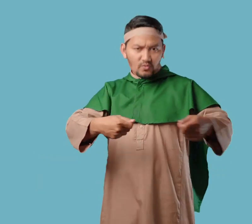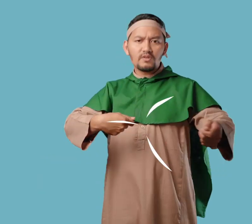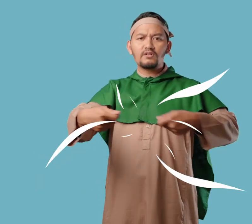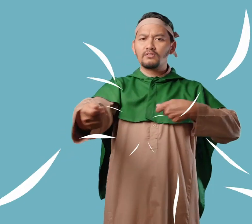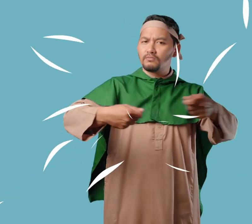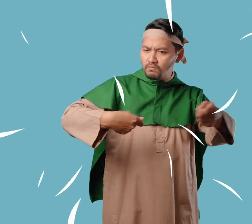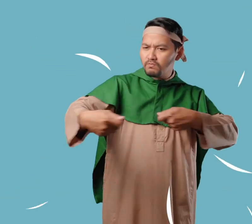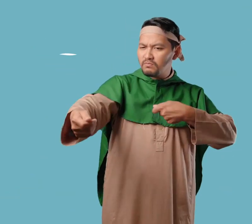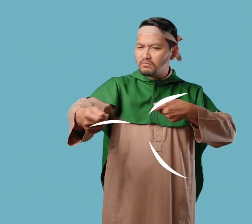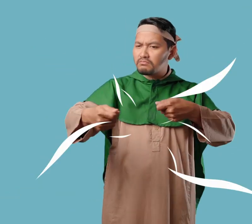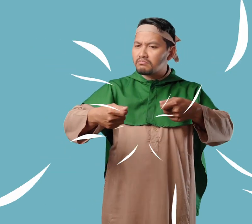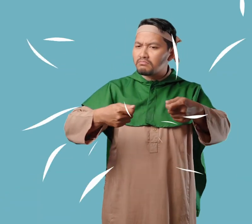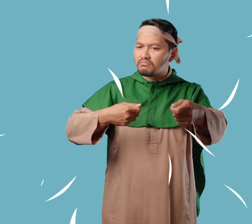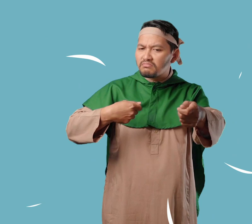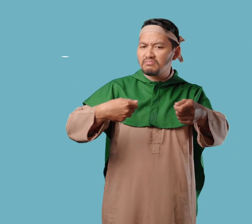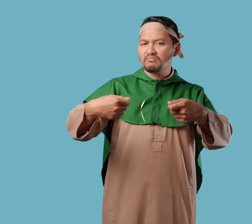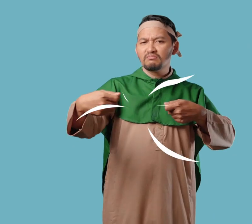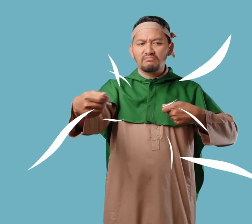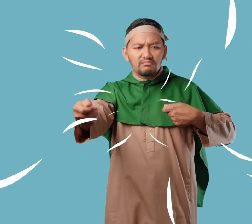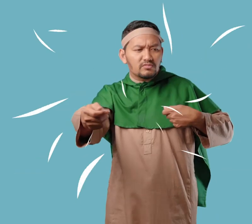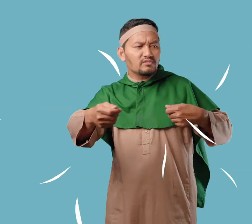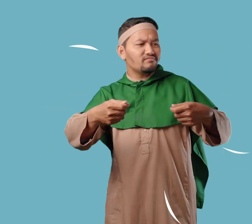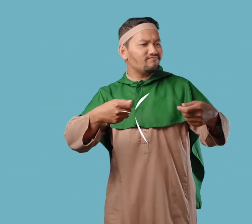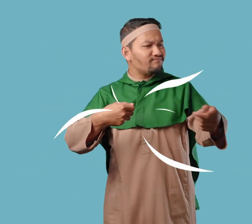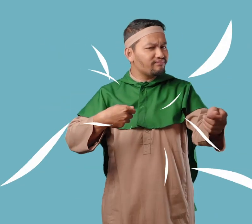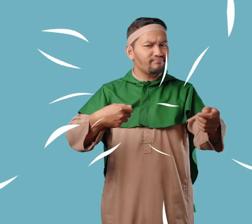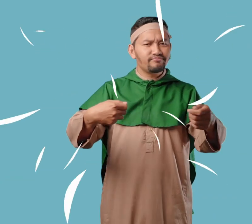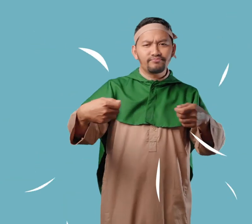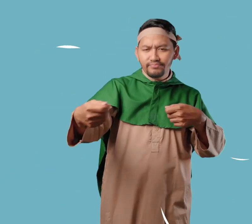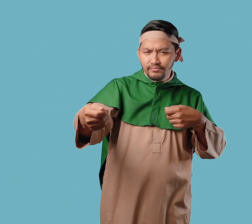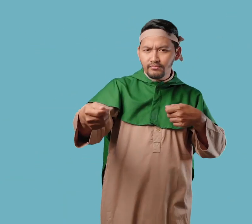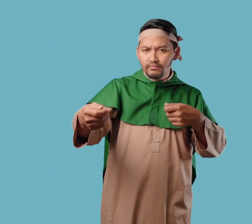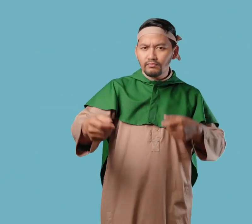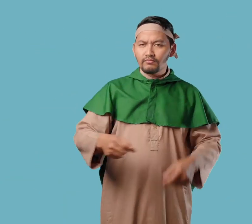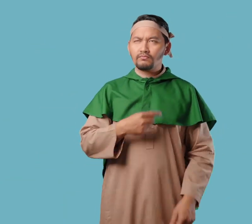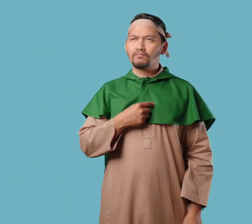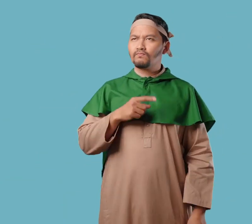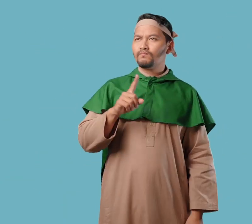perdagangannya Dagangan Khadijah semakin berkembang dan sangat laku